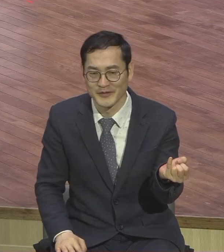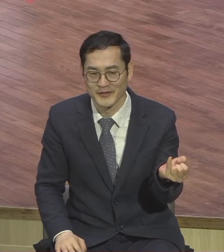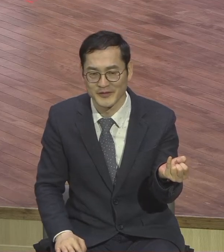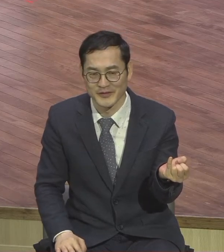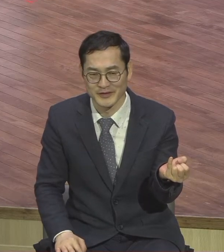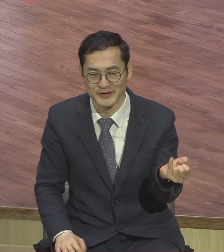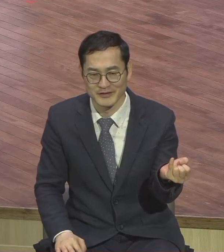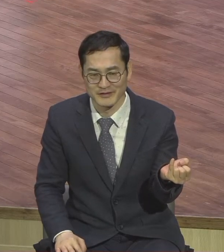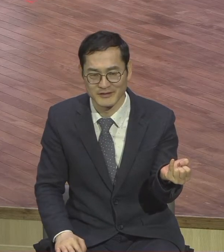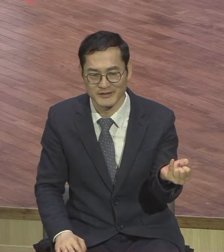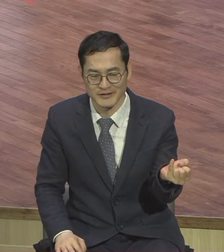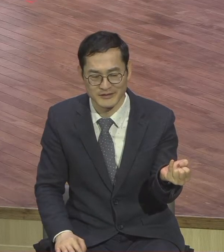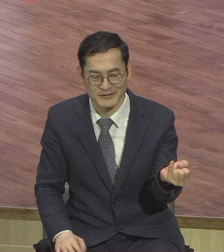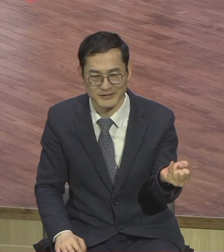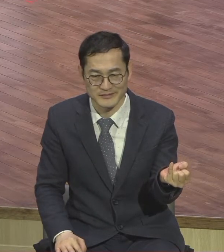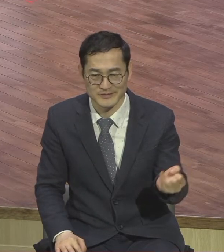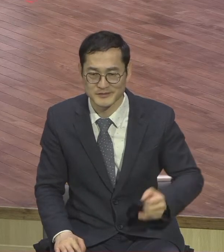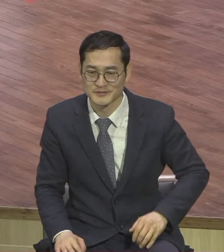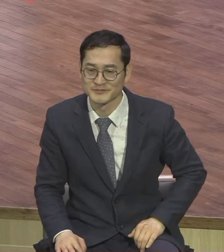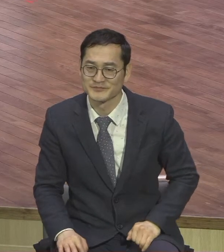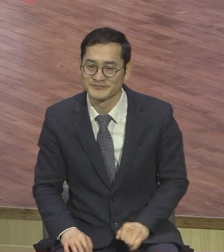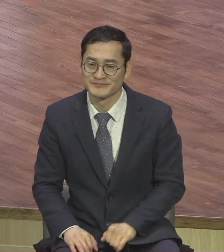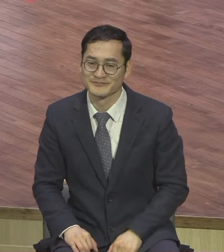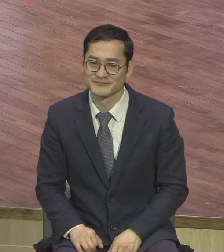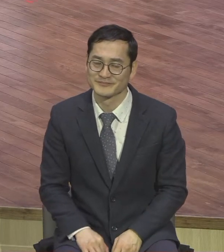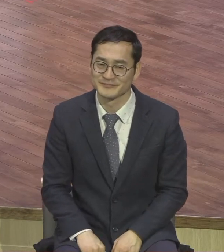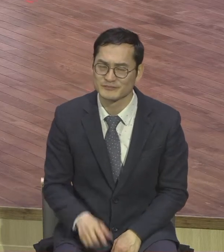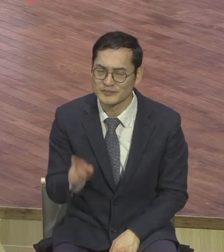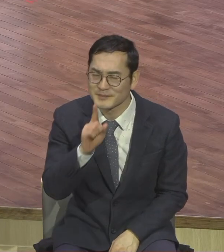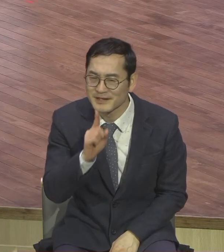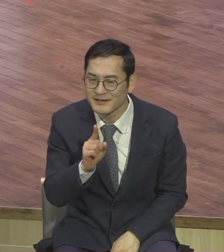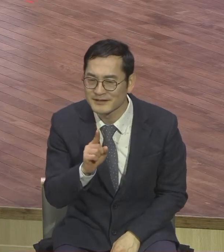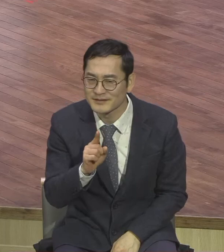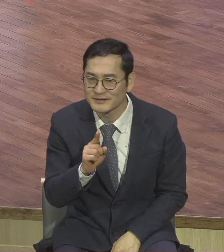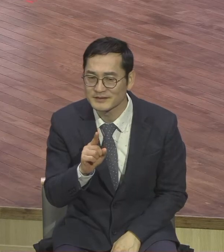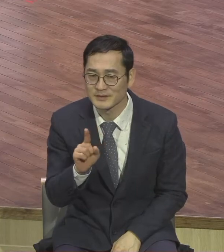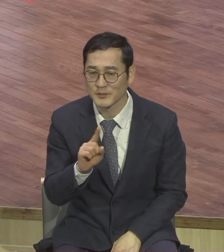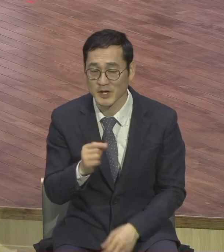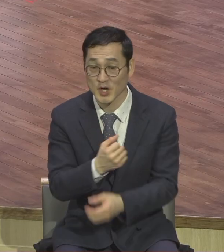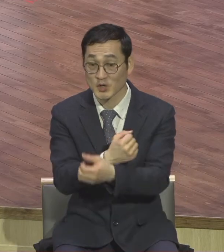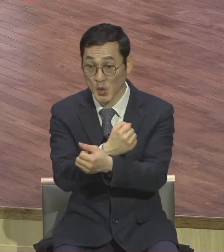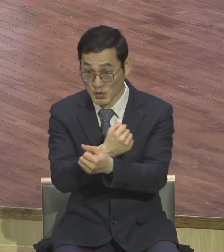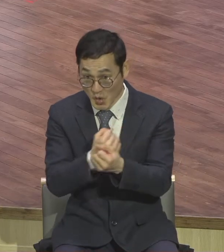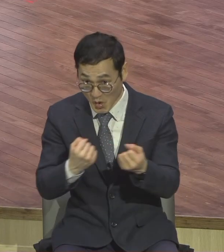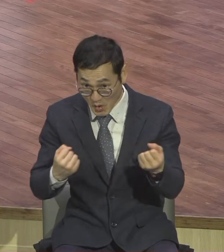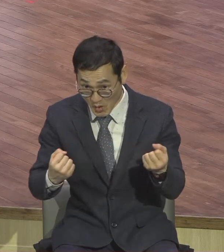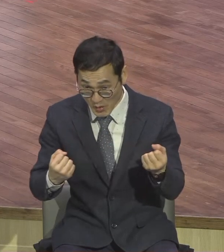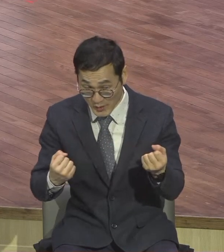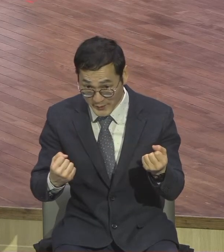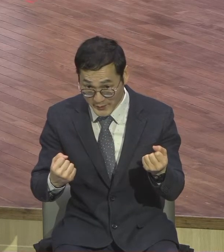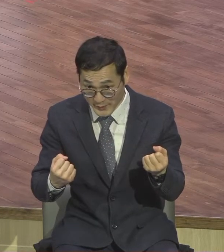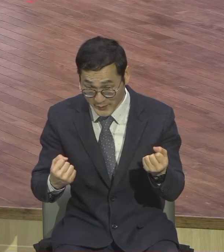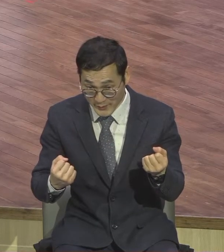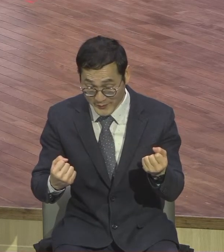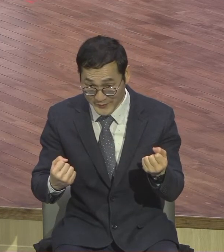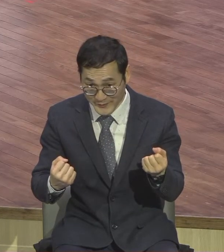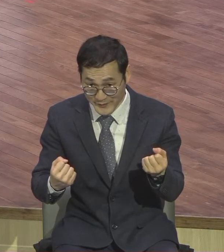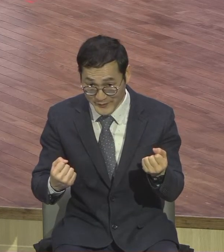제가 왜 말씀드렸냐 우리가 용서의 삶을 산다는 거 쉽지 않습니다